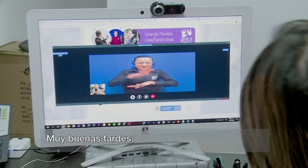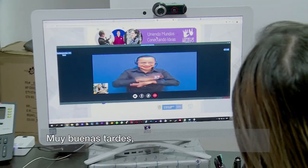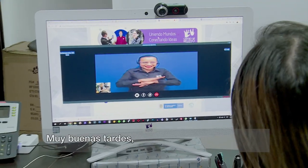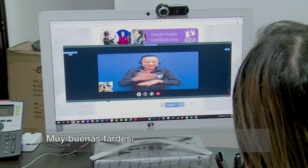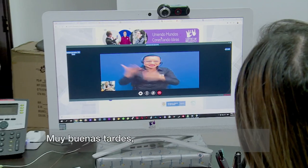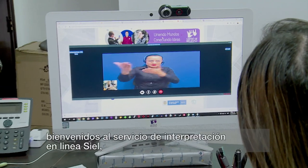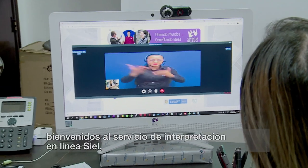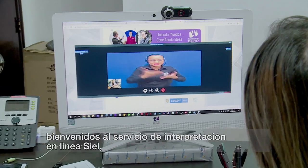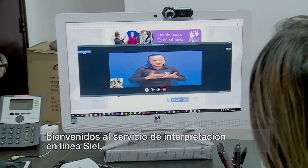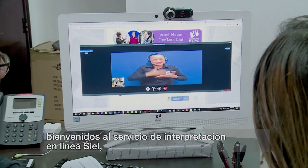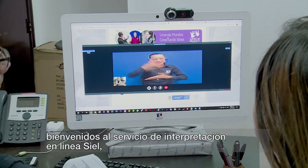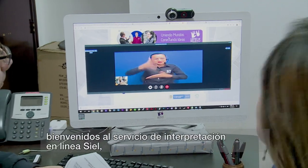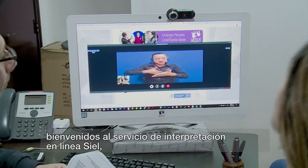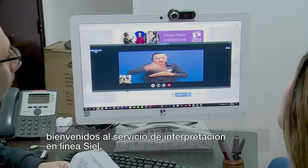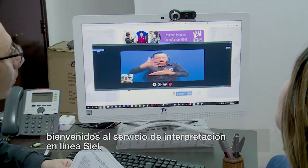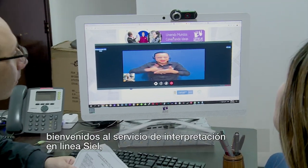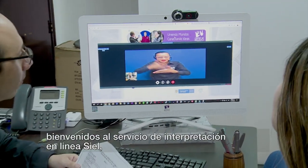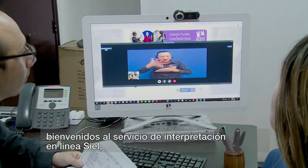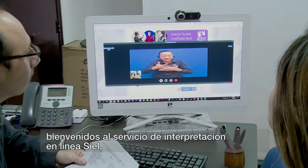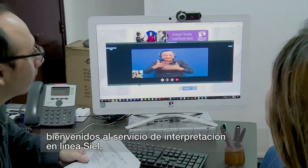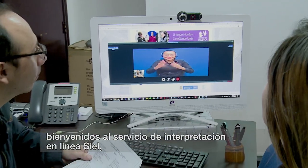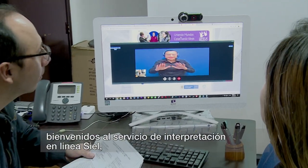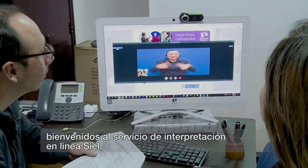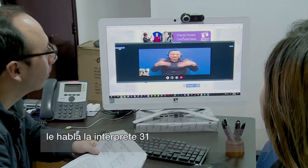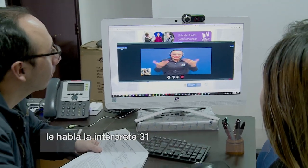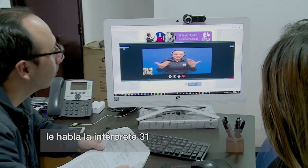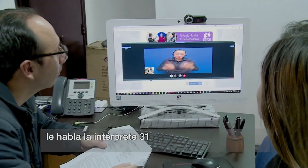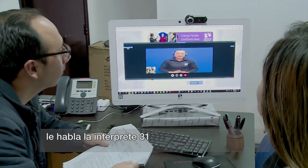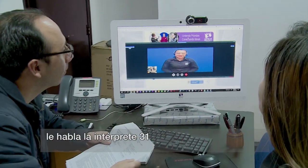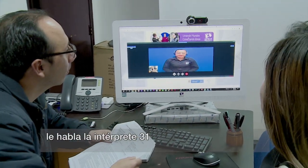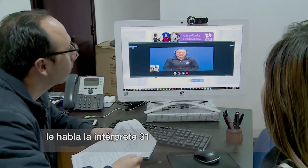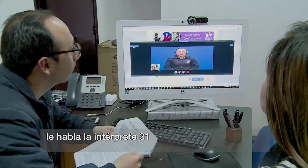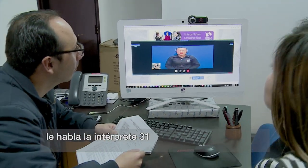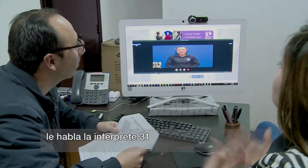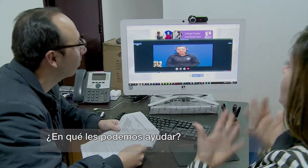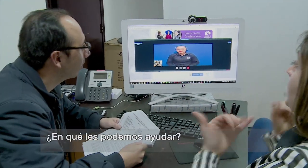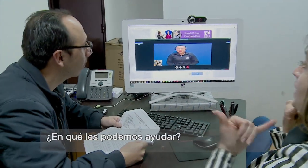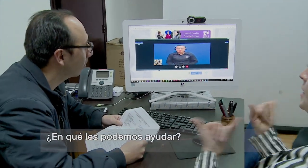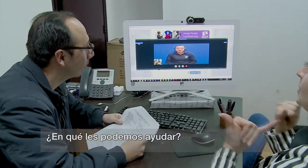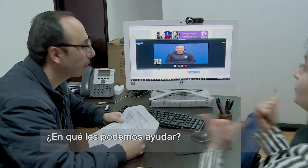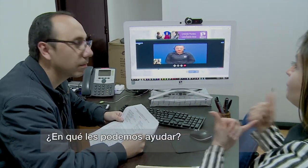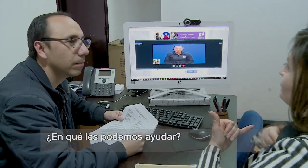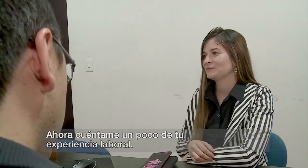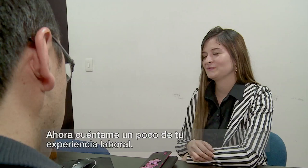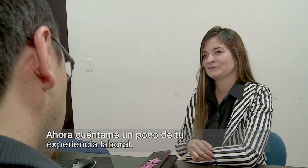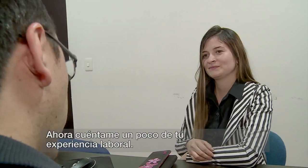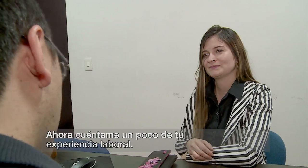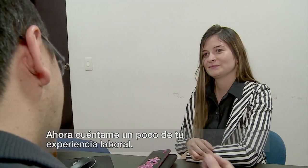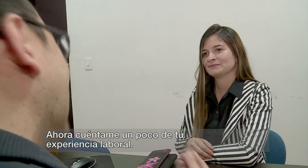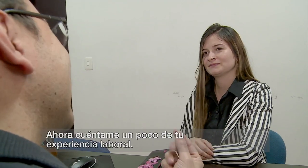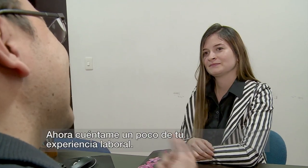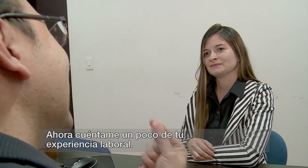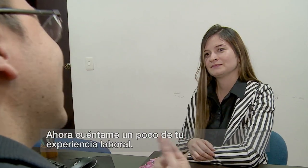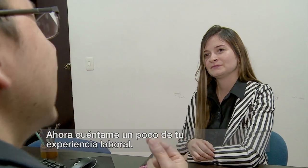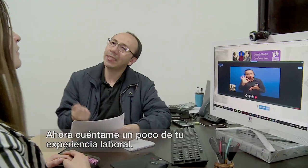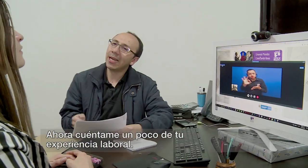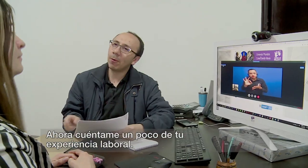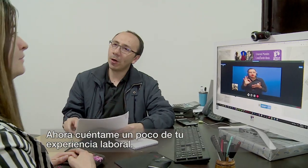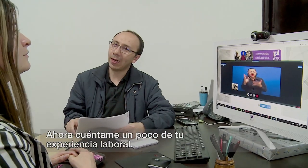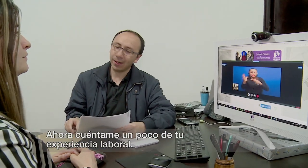buenas tardes, bienvenidos al servicio de interpretación en línea. Así le habla la intérprete 31. qué les podemos ayudar? Ahora cuéntame un poco de tu experiencia laboral.